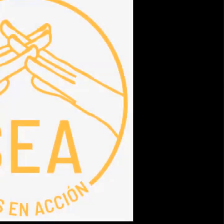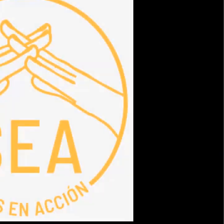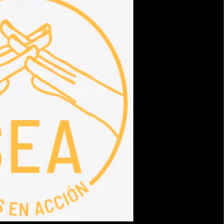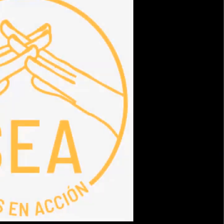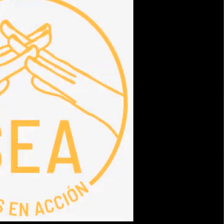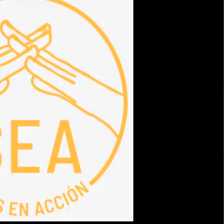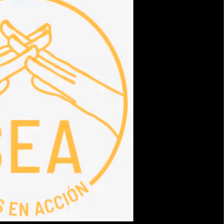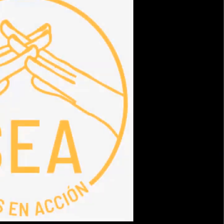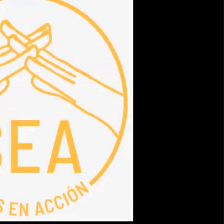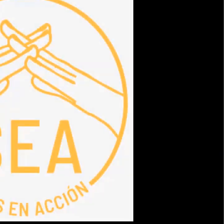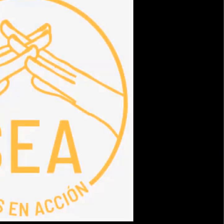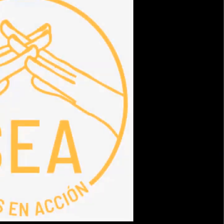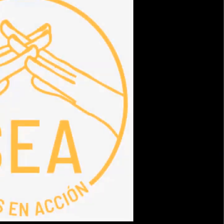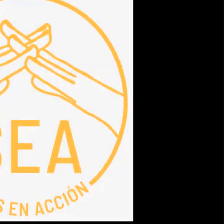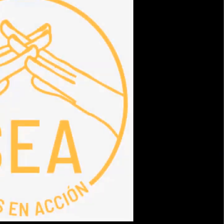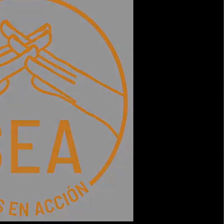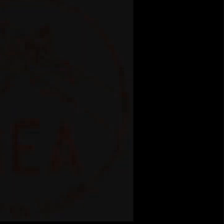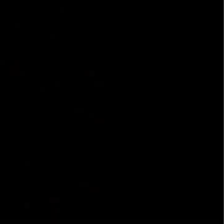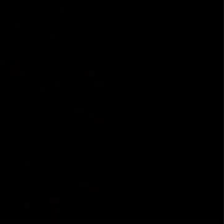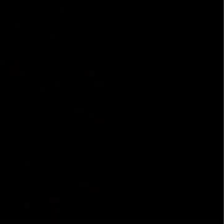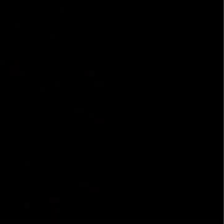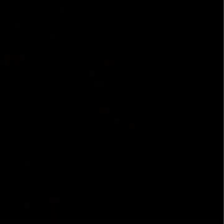Sea señas en acción 5.